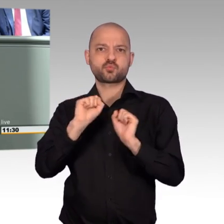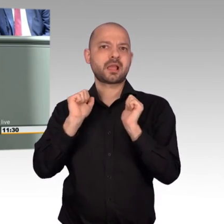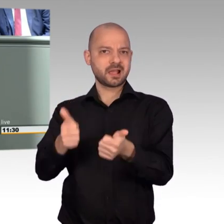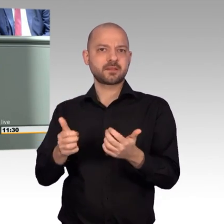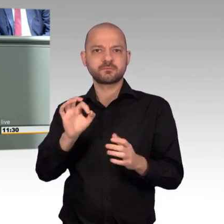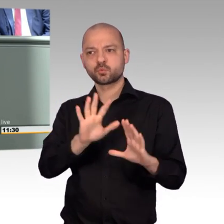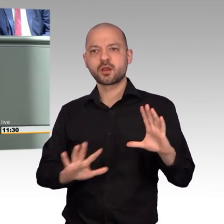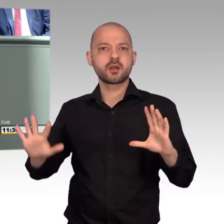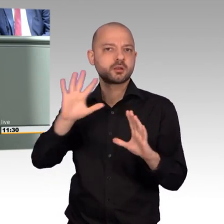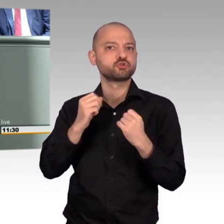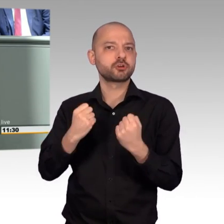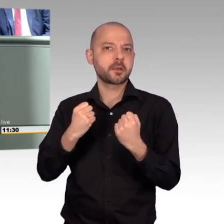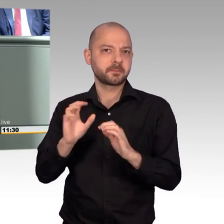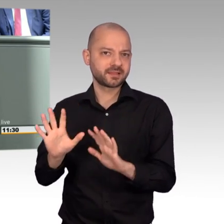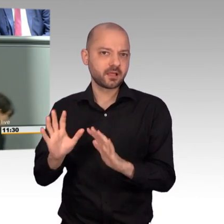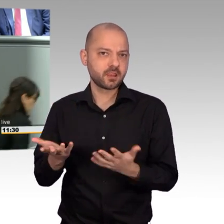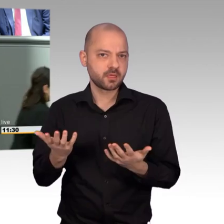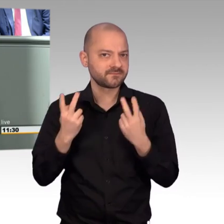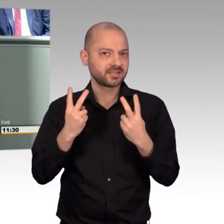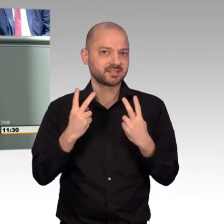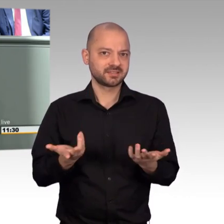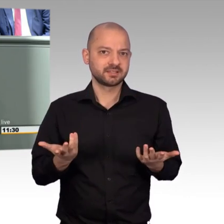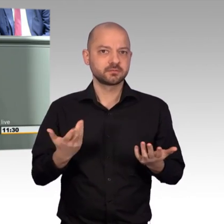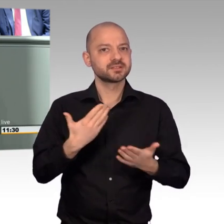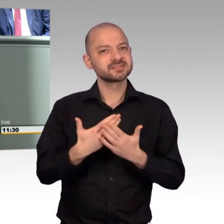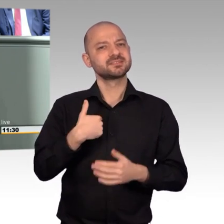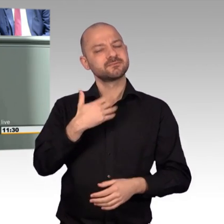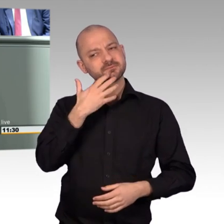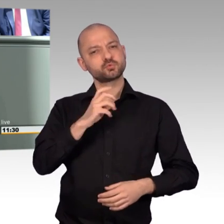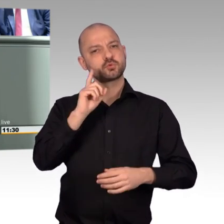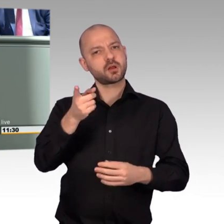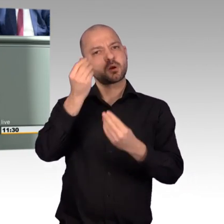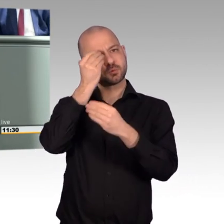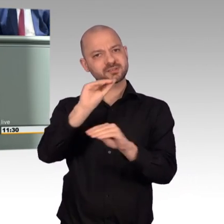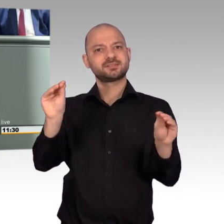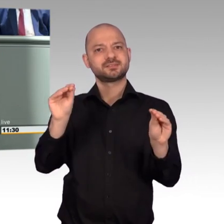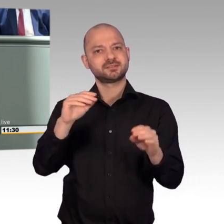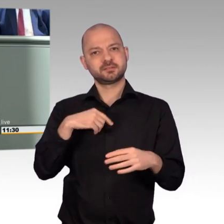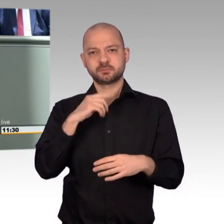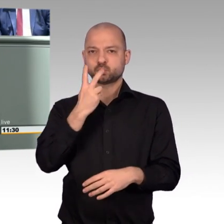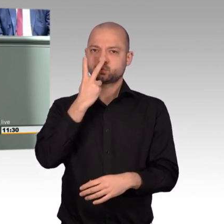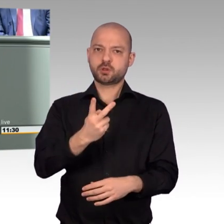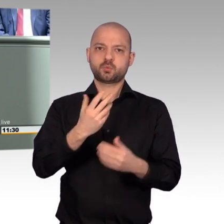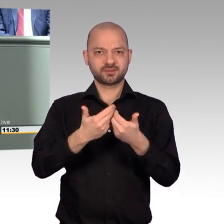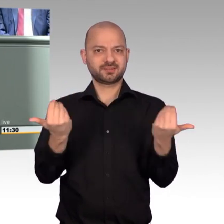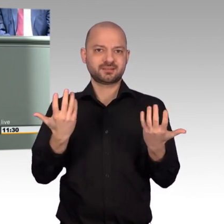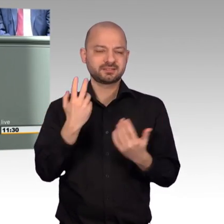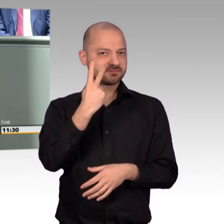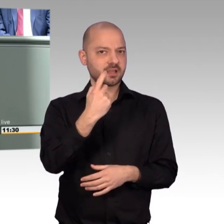Stabilisierung in dieser von Instabilität geprägten Region ist. Ich will aber auch darauf hinweisen, dass wir zwei